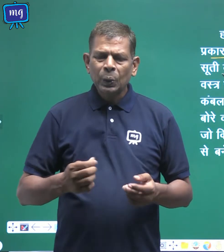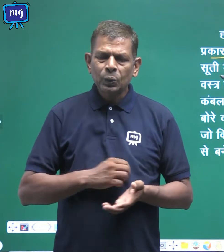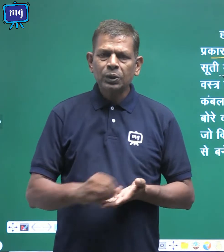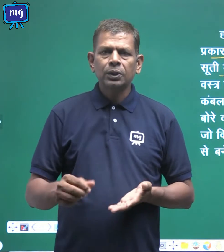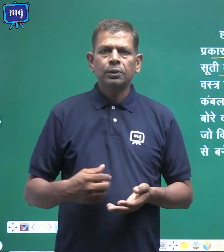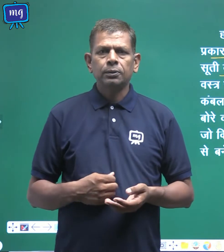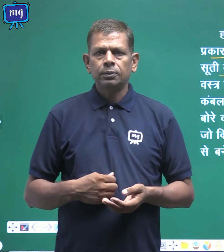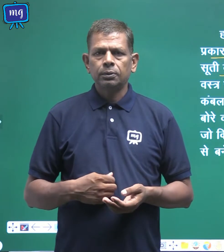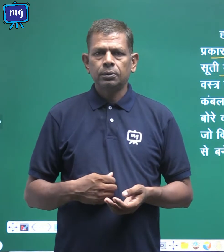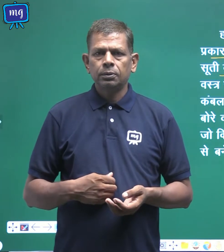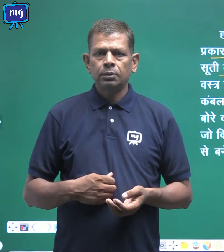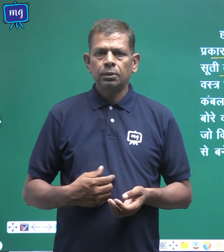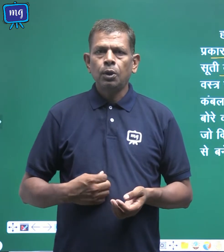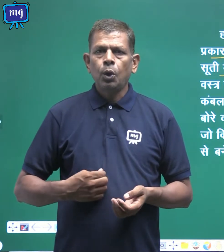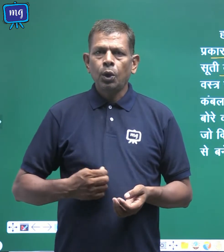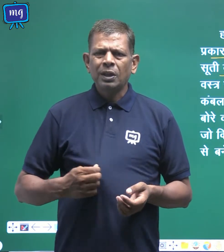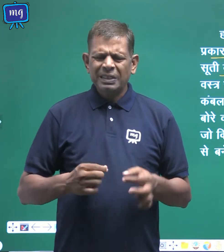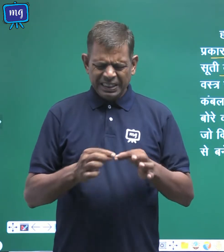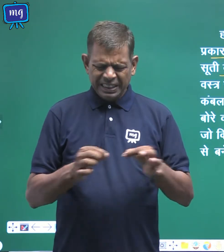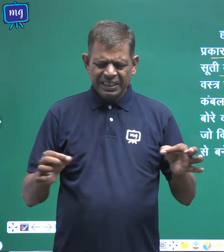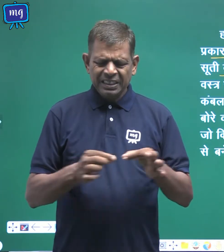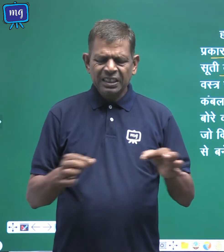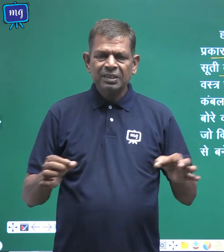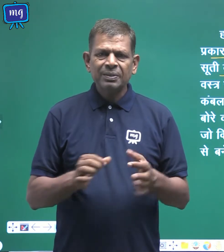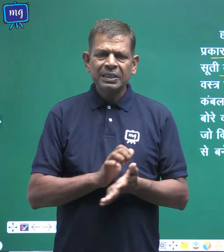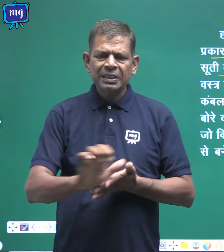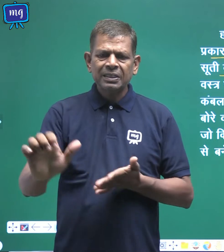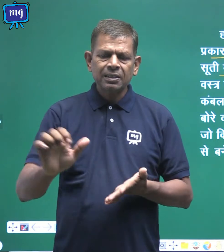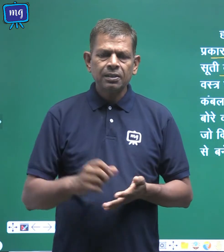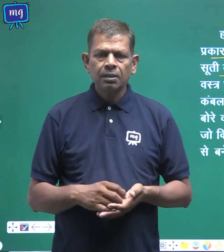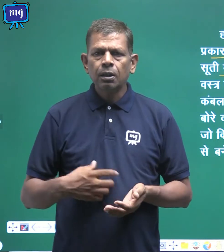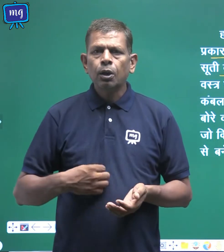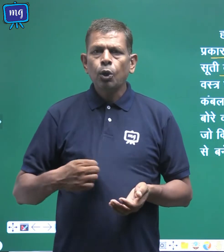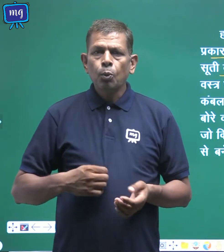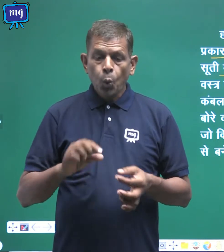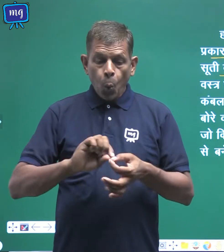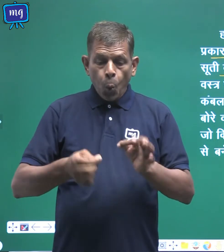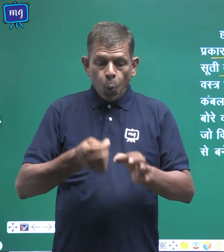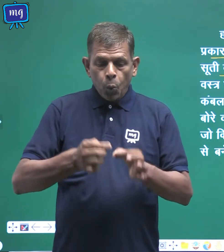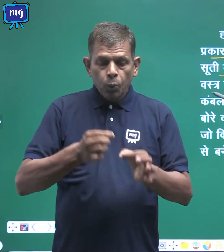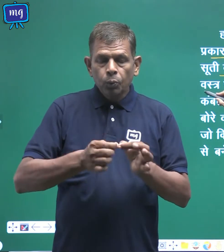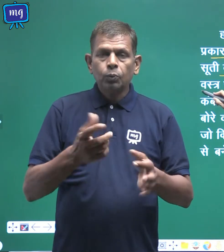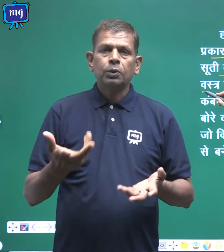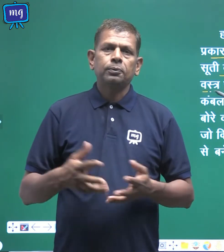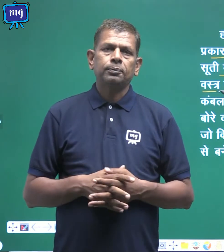कभी रेश्मी वा कभी उनि वस्त्र